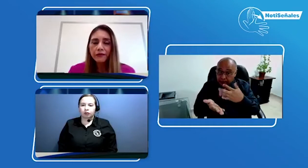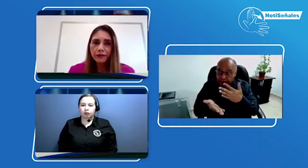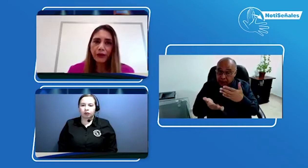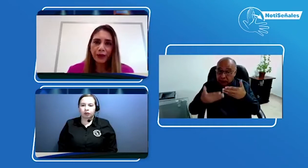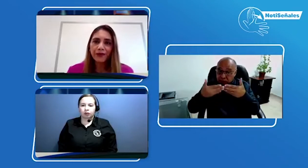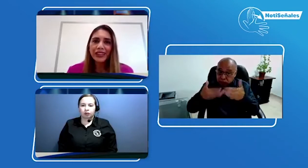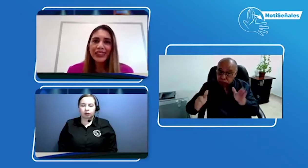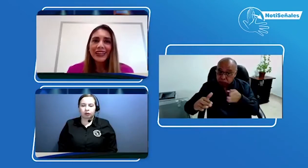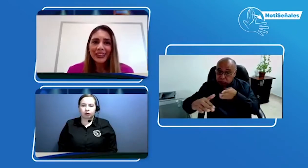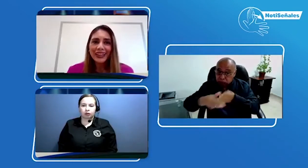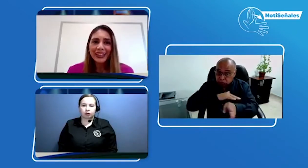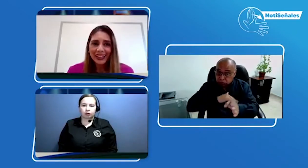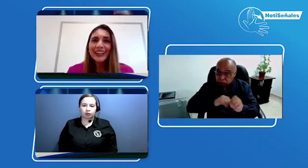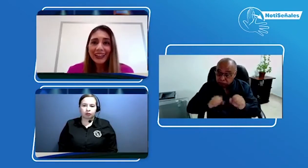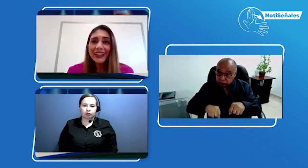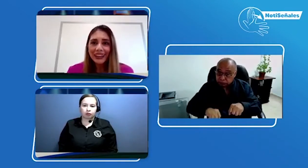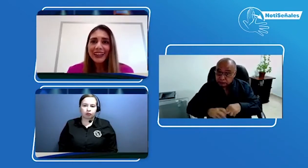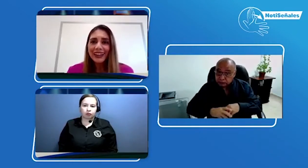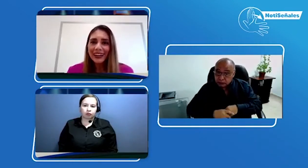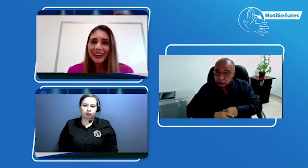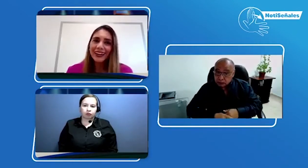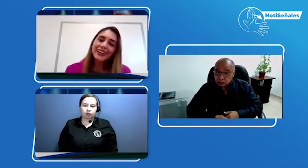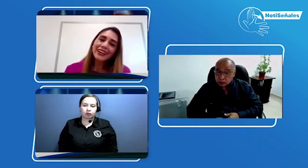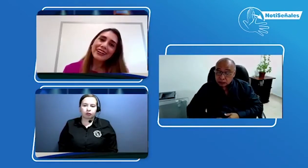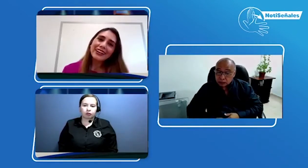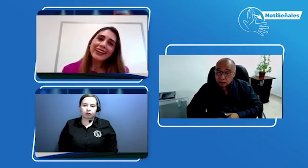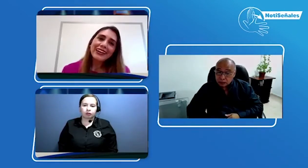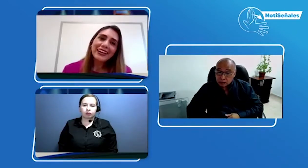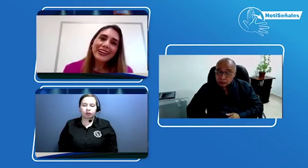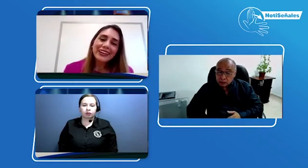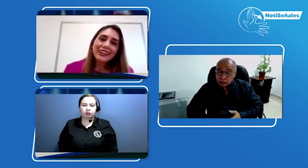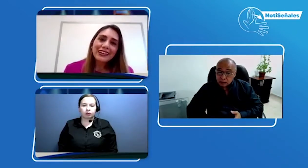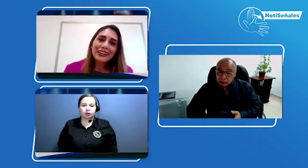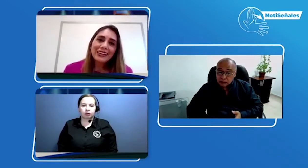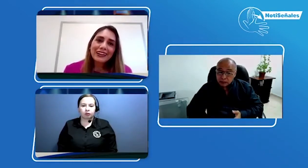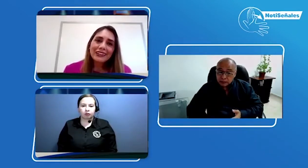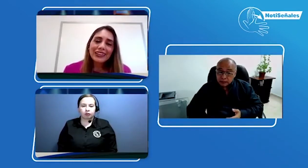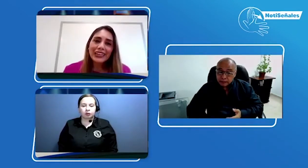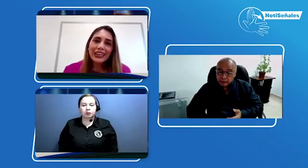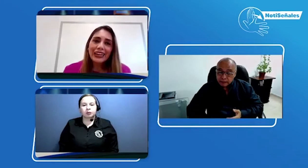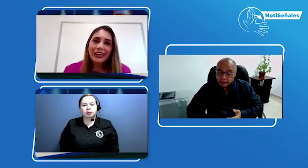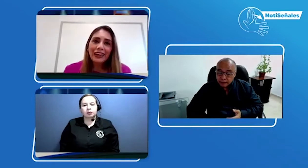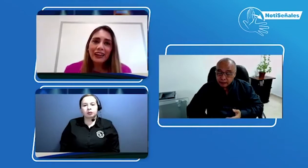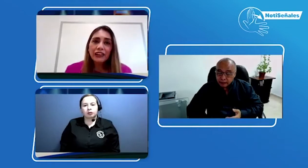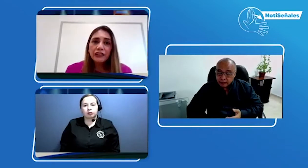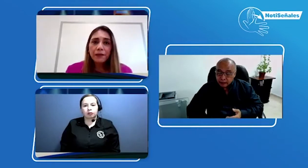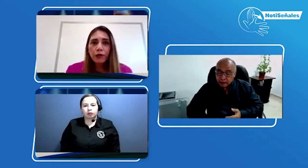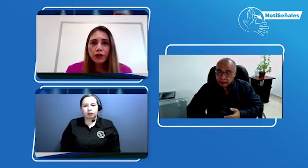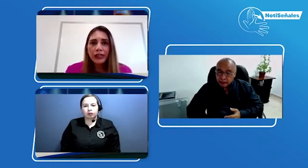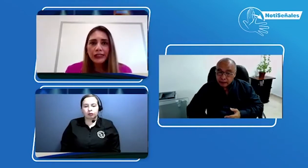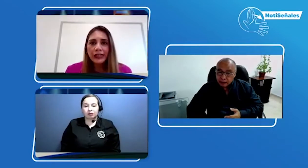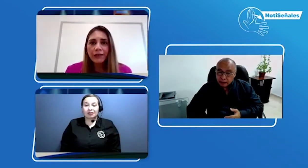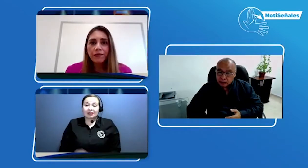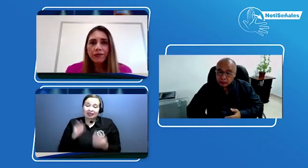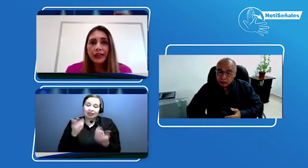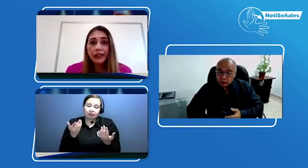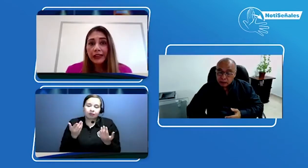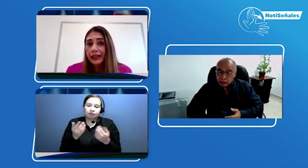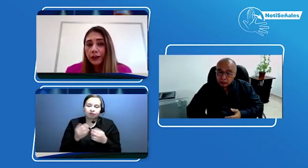Porque como tú nos comentas, ya hay varias droguerías que son accesibles. ¿Cómo sería en este caso? Es importante tener claro